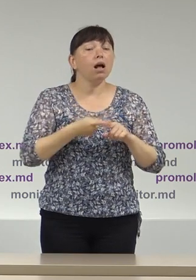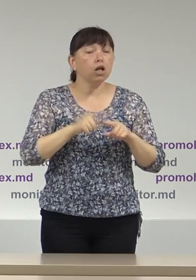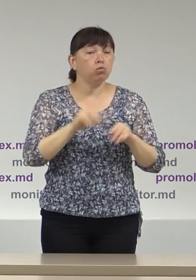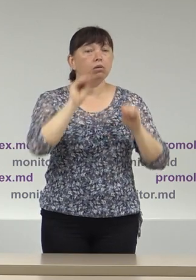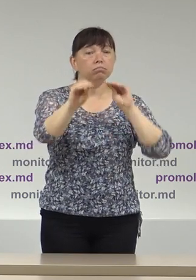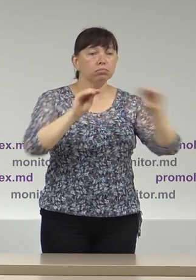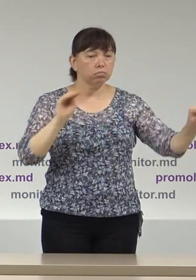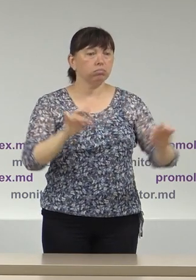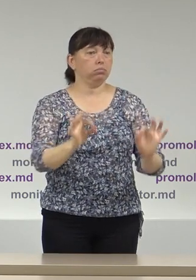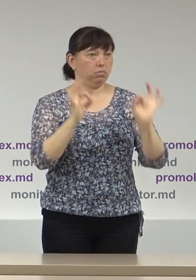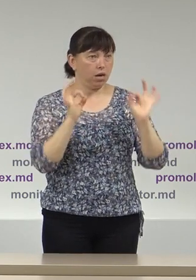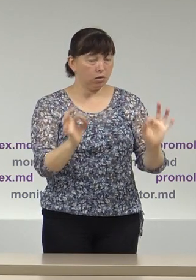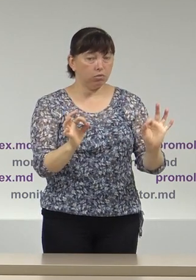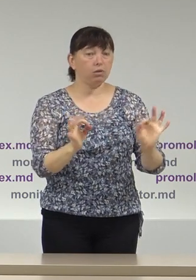rațional